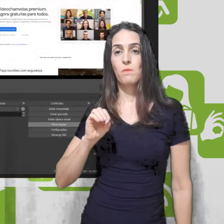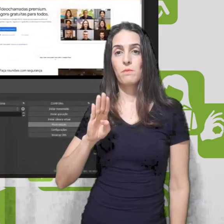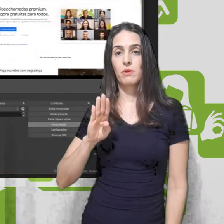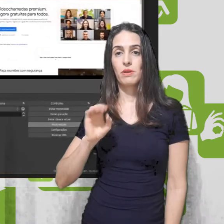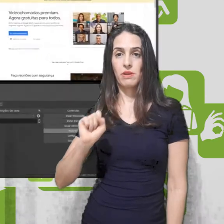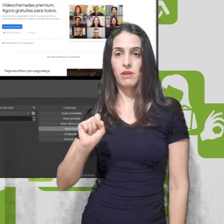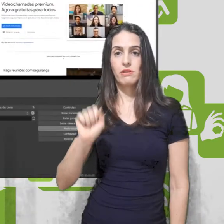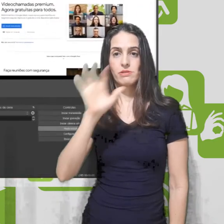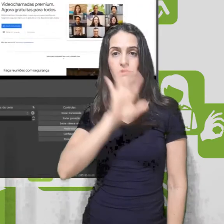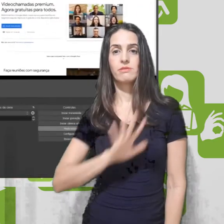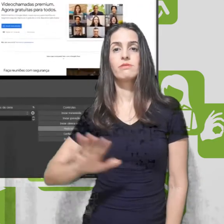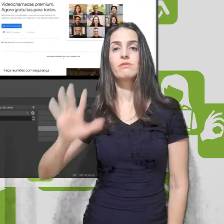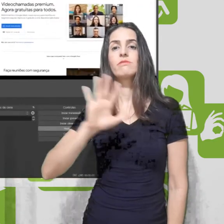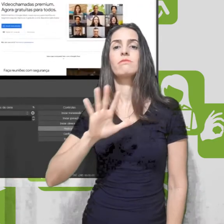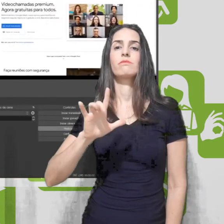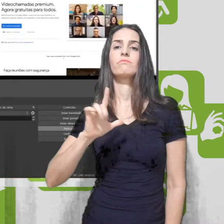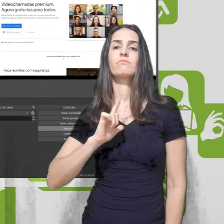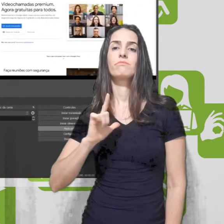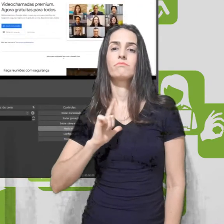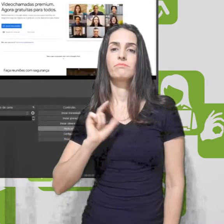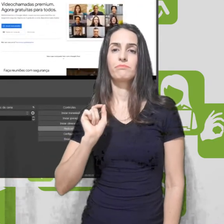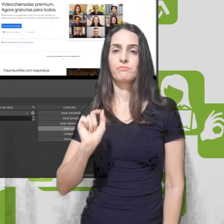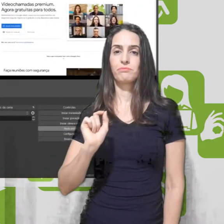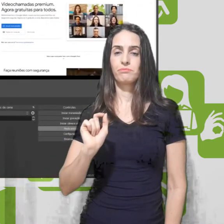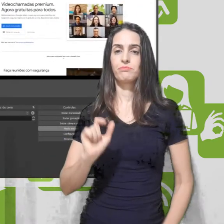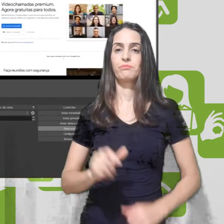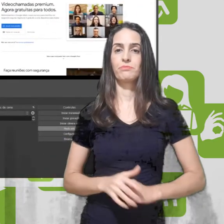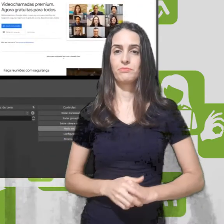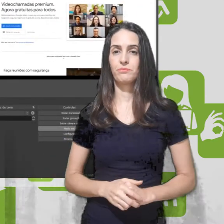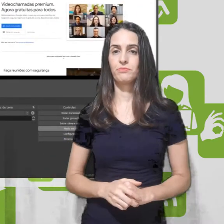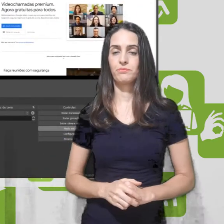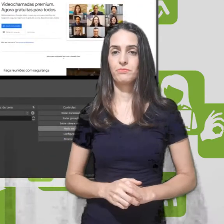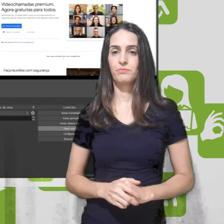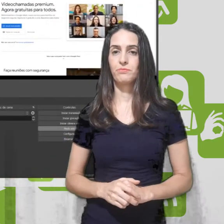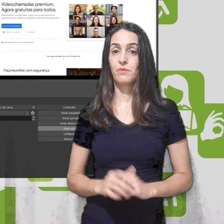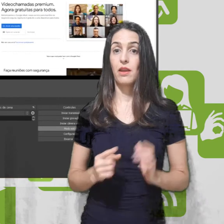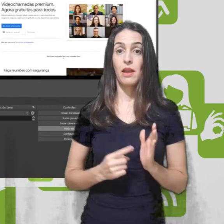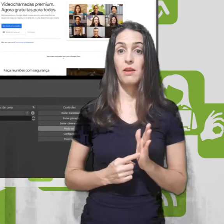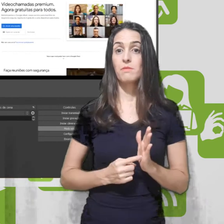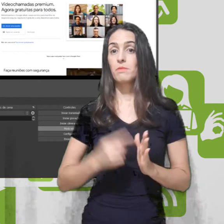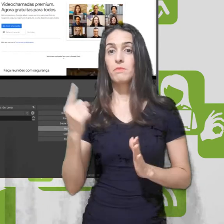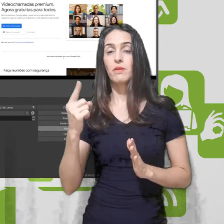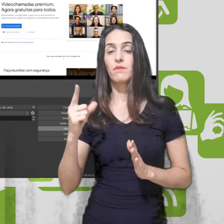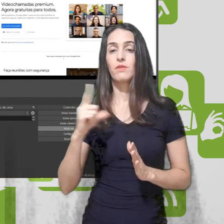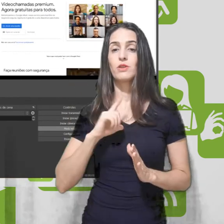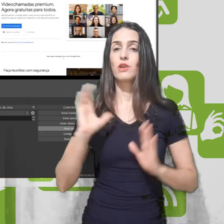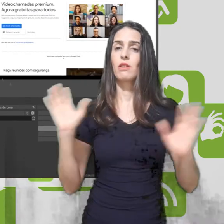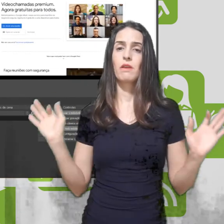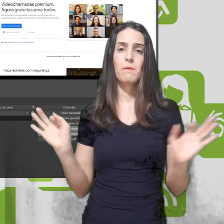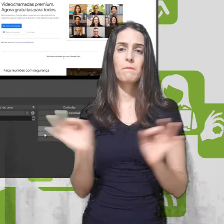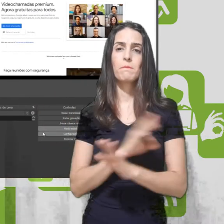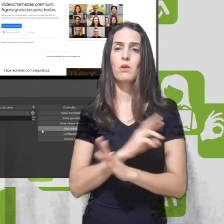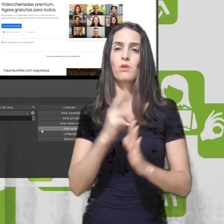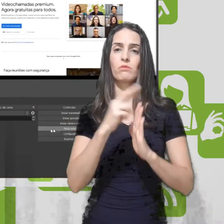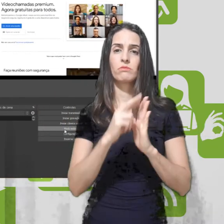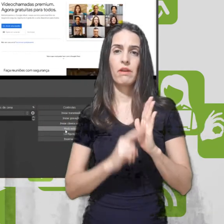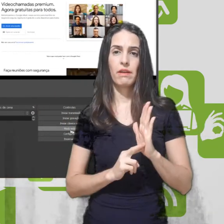né? Nós temos... Quando você abre a primeira vez, ele vai vir configurado aqui no modo